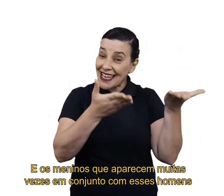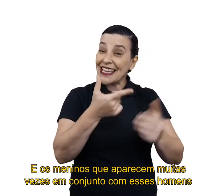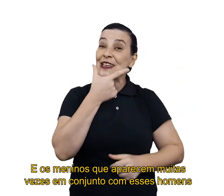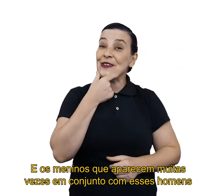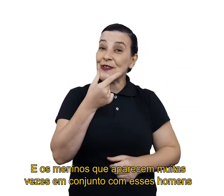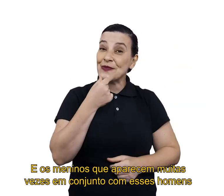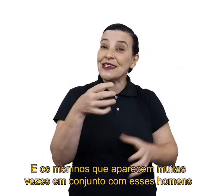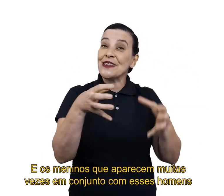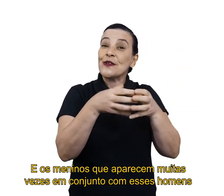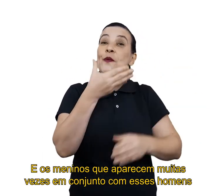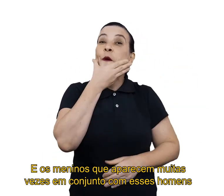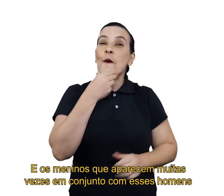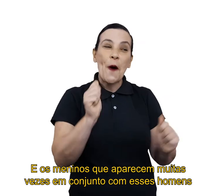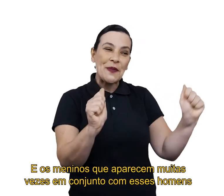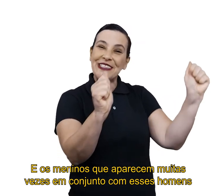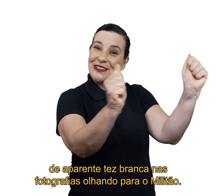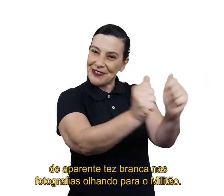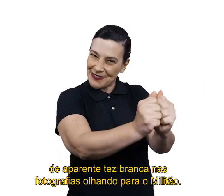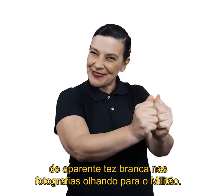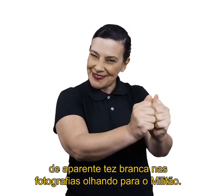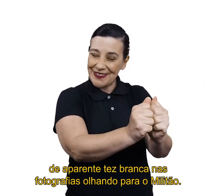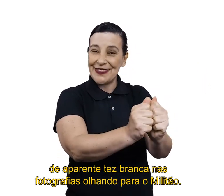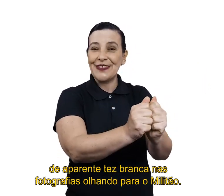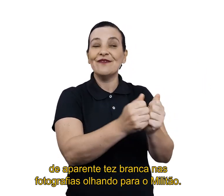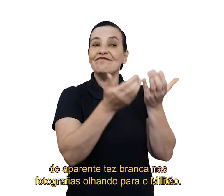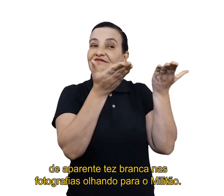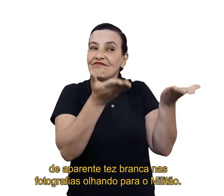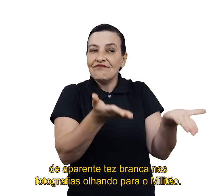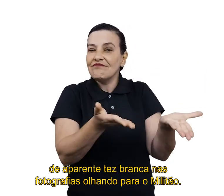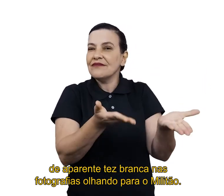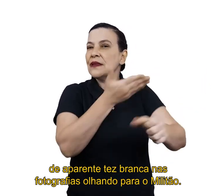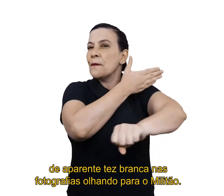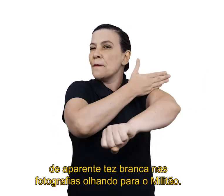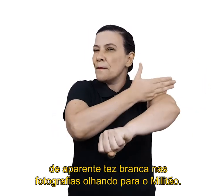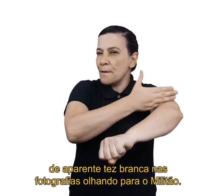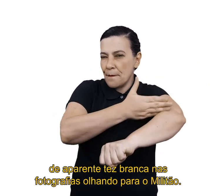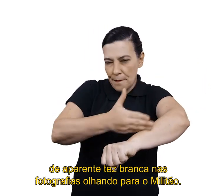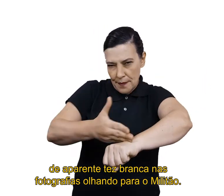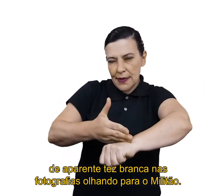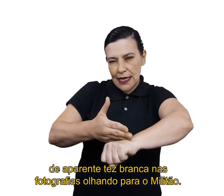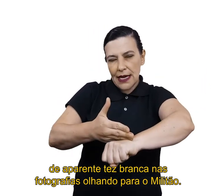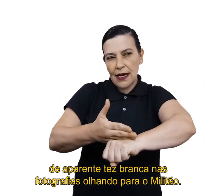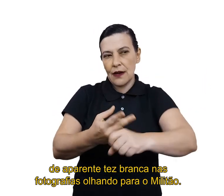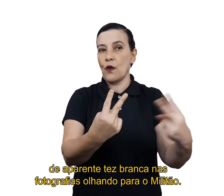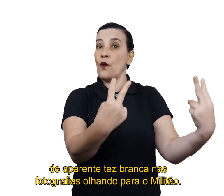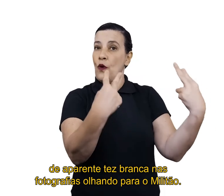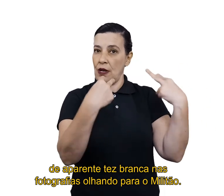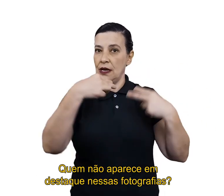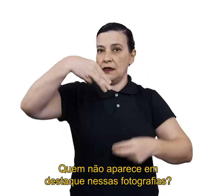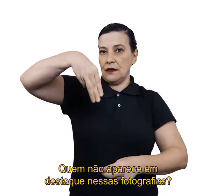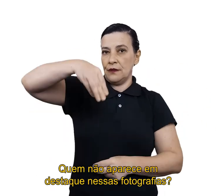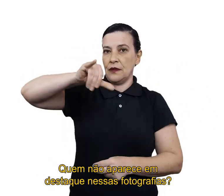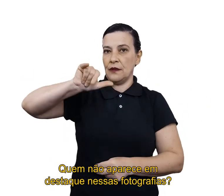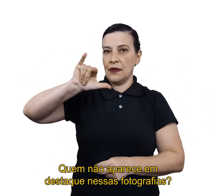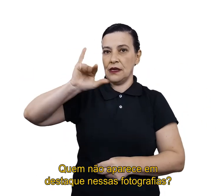aparecem, muitas vezes, em conjunto com esses homens, de aparente tês branca, nas fotografias, olhando para o Militão.